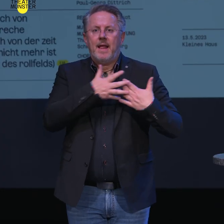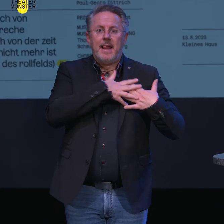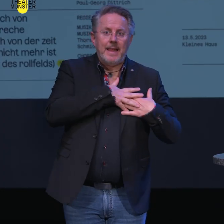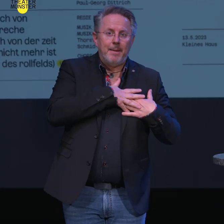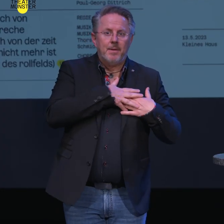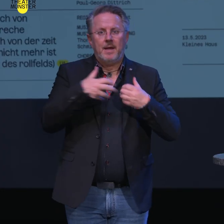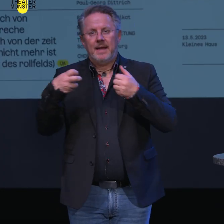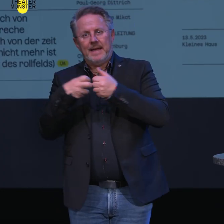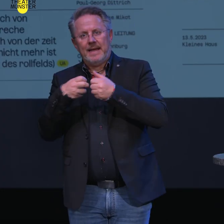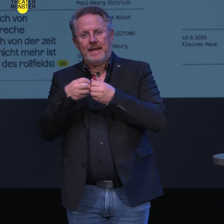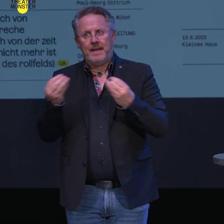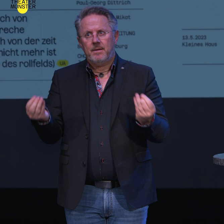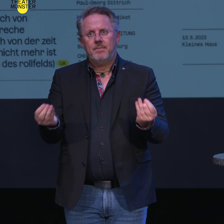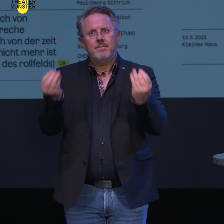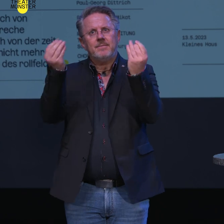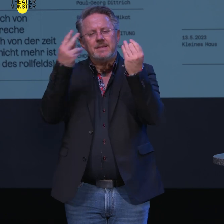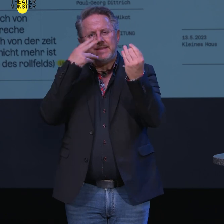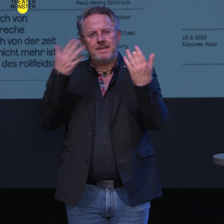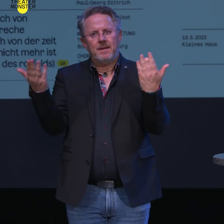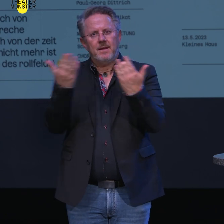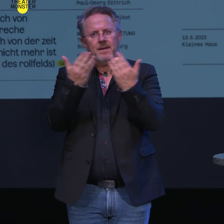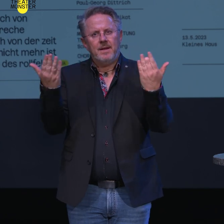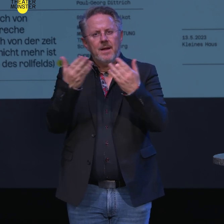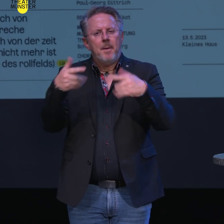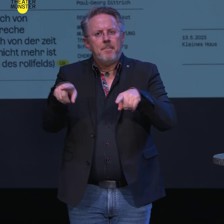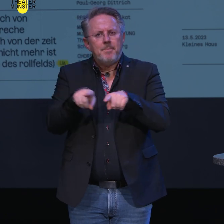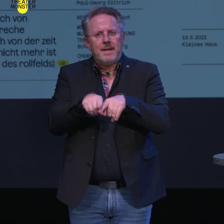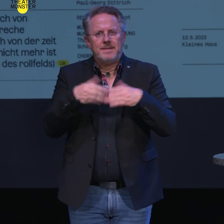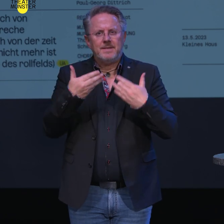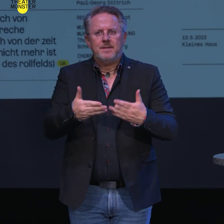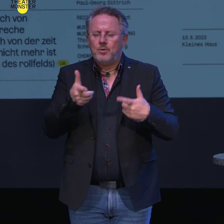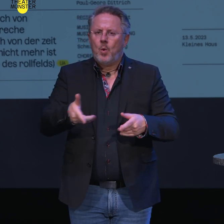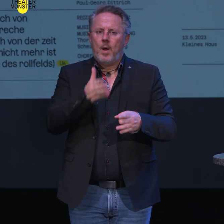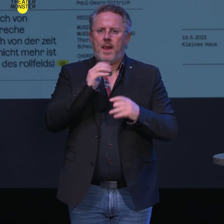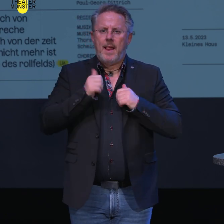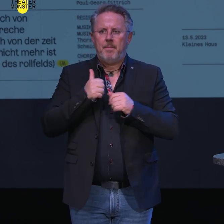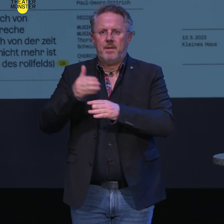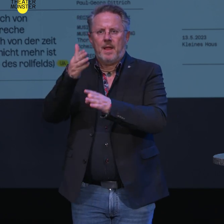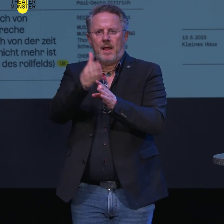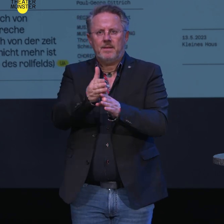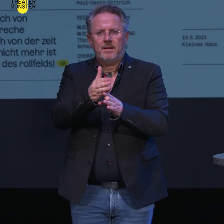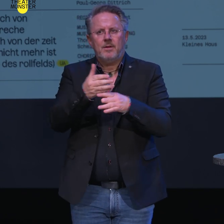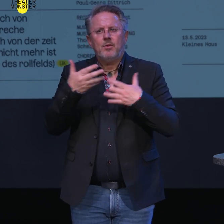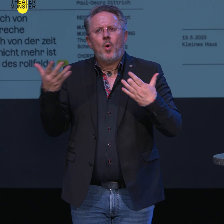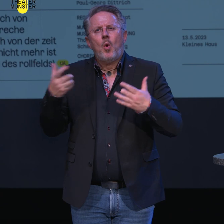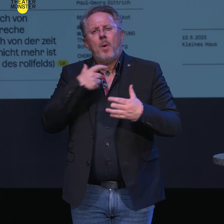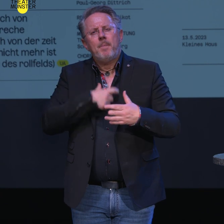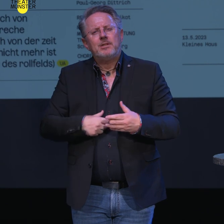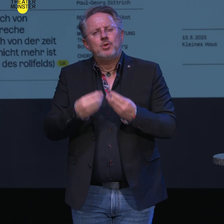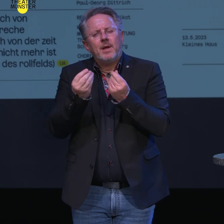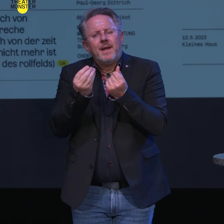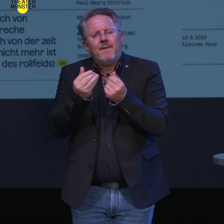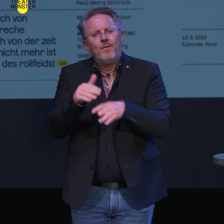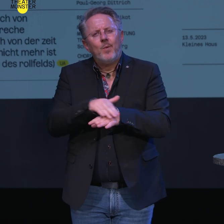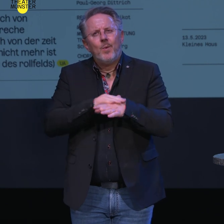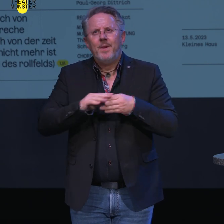hier bildlich füreinander, Themen sind die Endlichkeit des Lebens, überhaupt die großen menschlichen Gefühle betrachtet vom